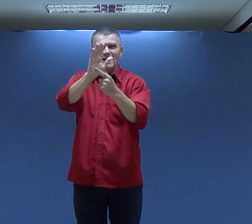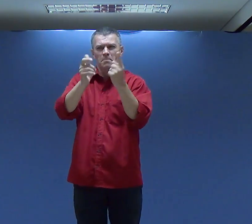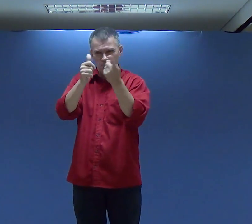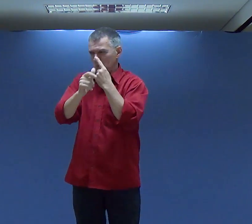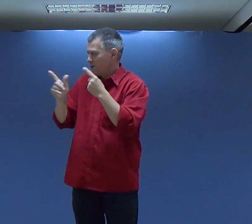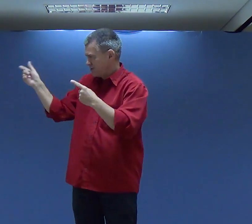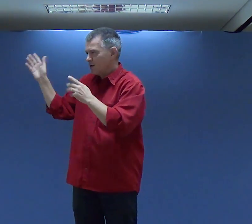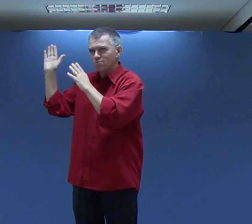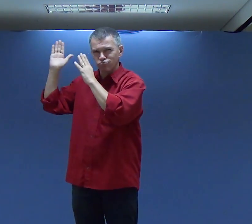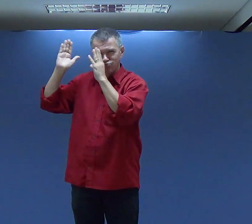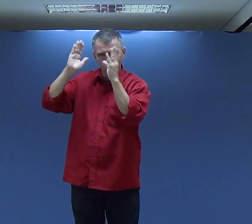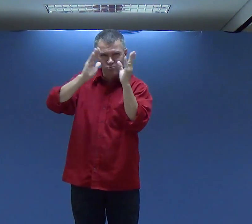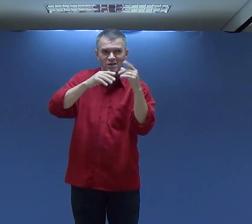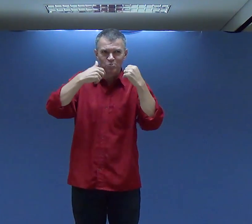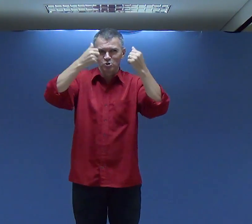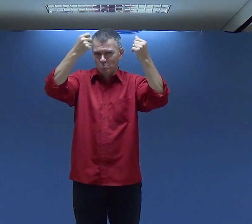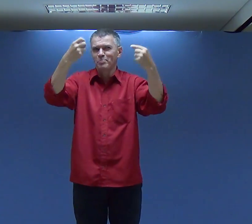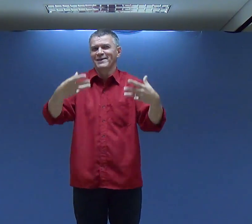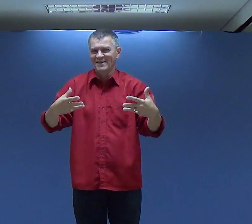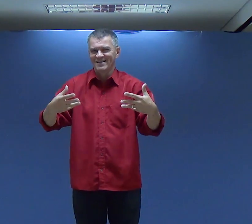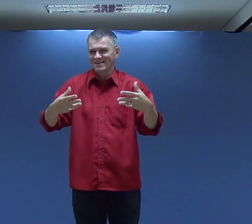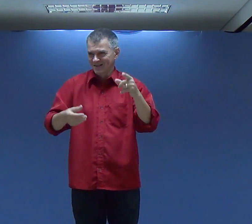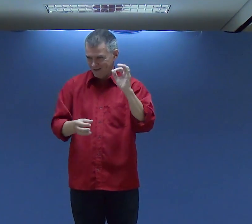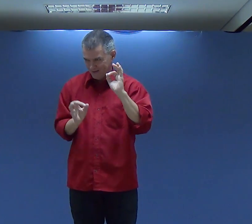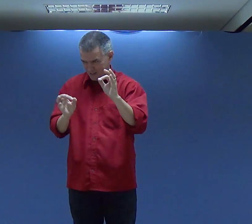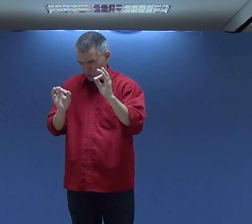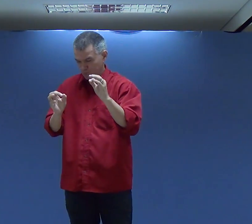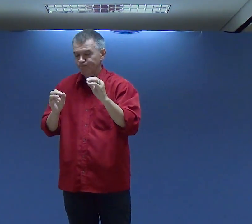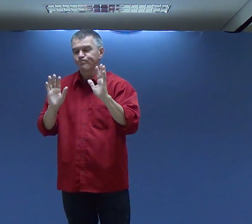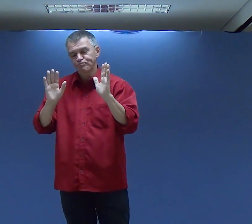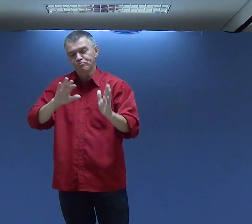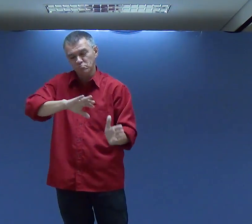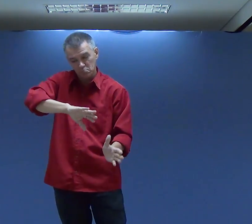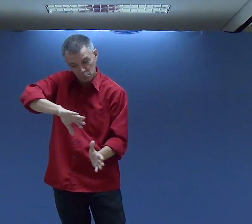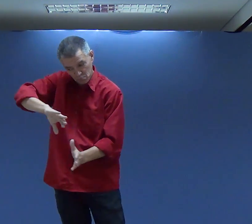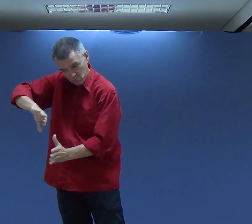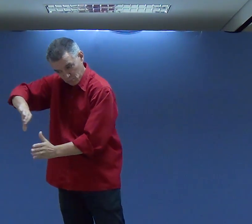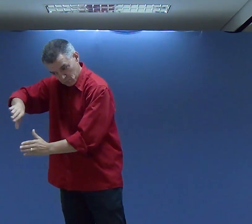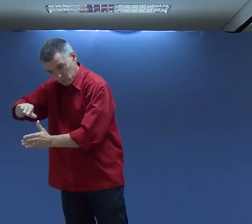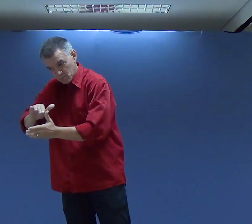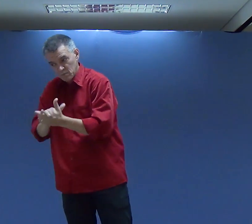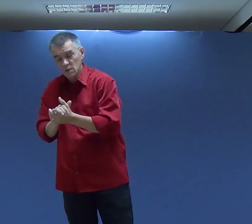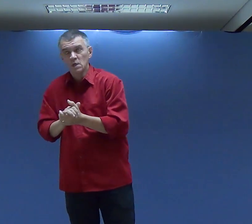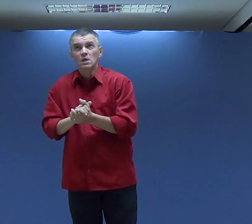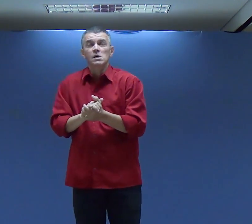Quero mostrar pra vocês algo que Deus falou comigo E eu vou explicar pra vocês, ok?